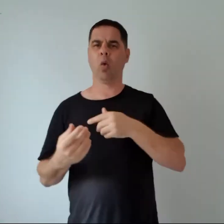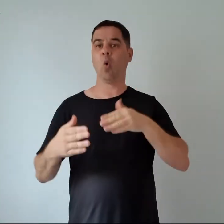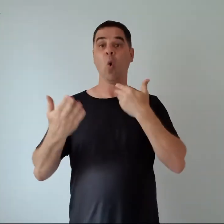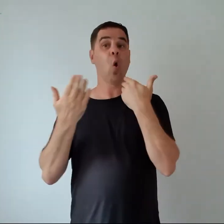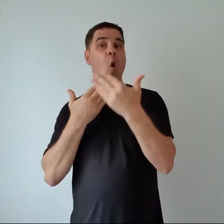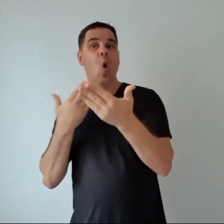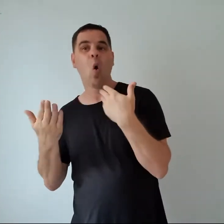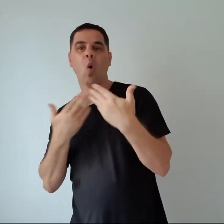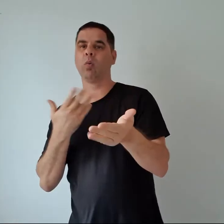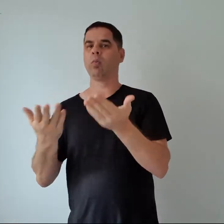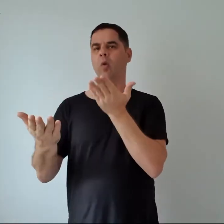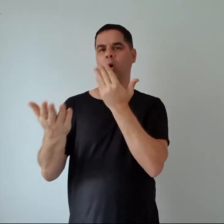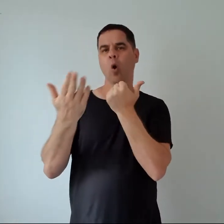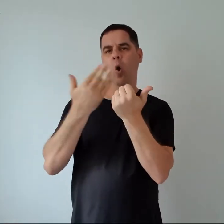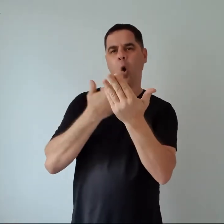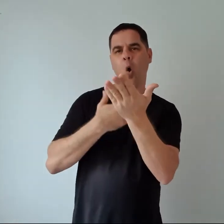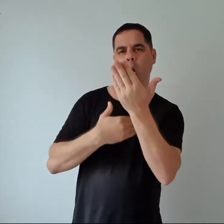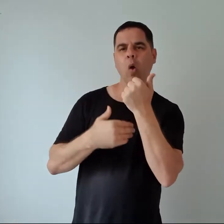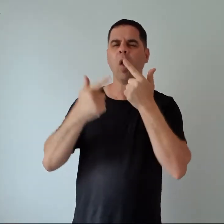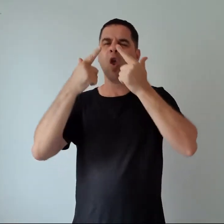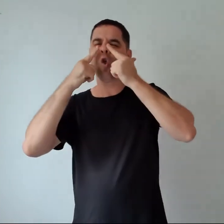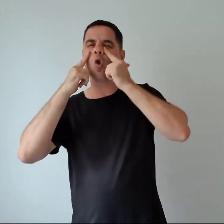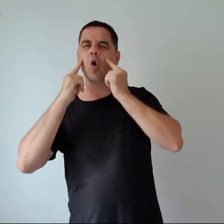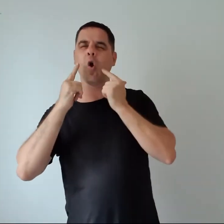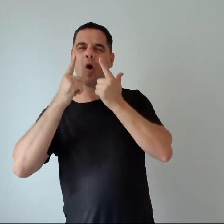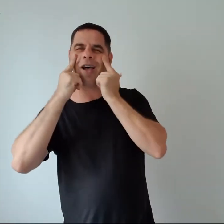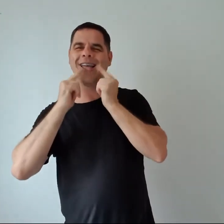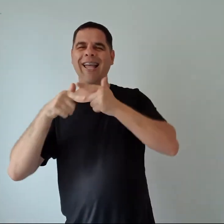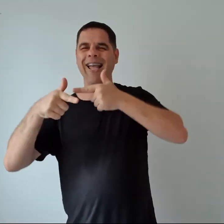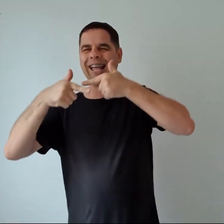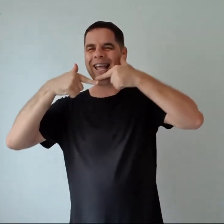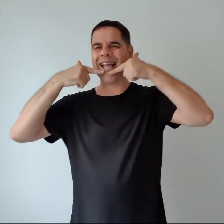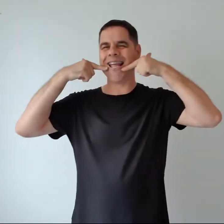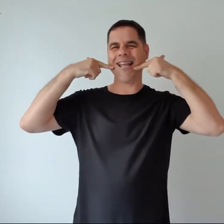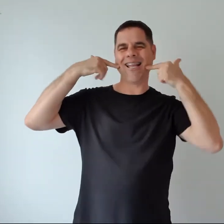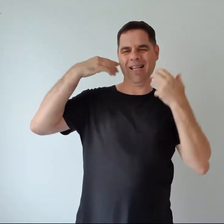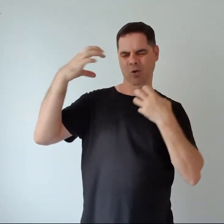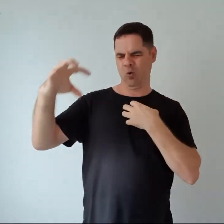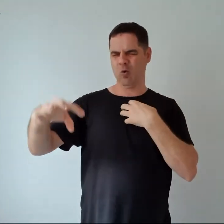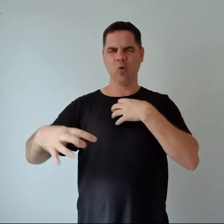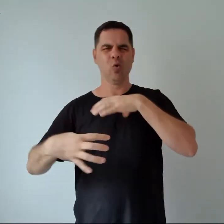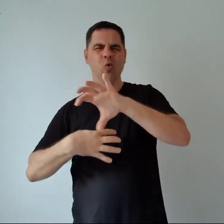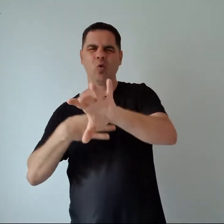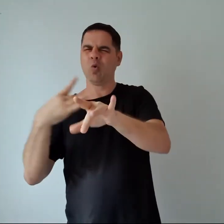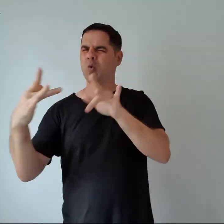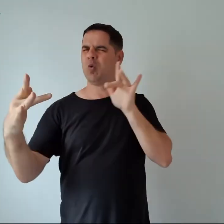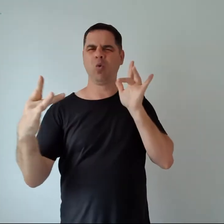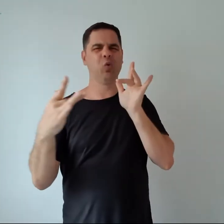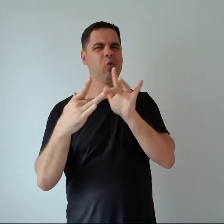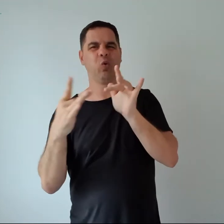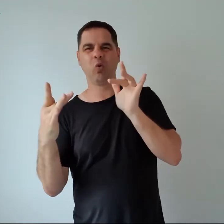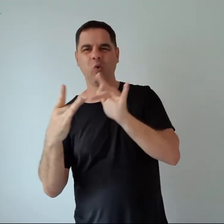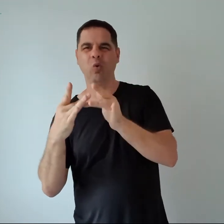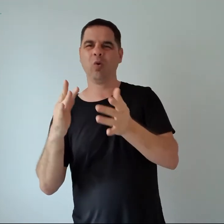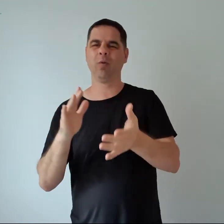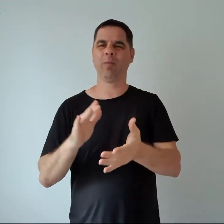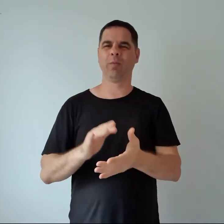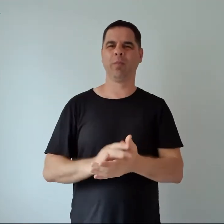Conversamos, comemos, choramos, trocamos sorrisos, trocamos de almas. Já